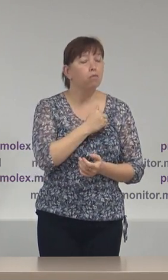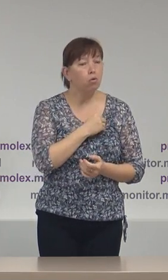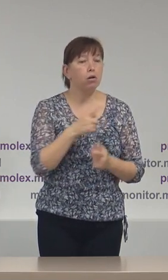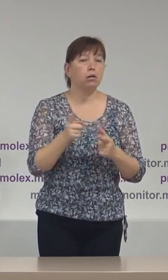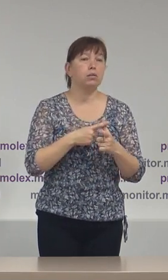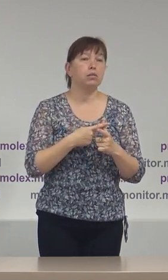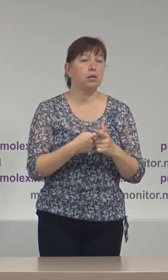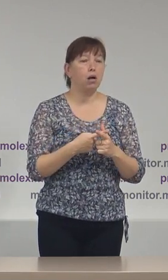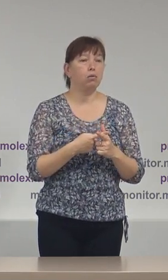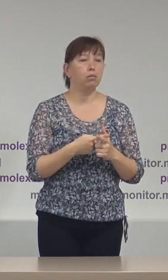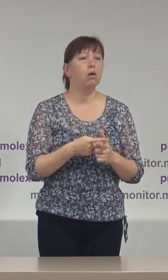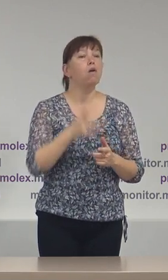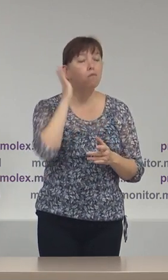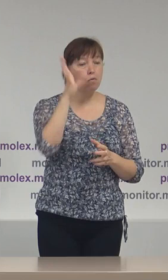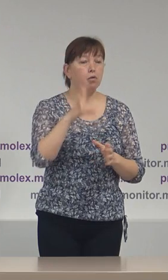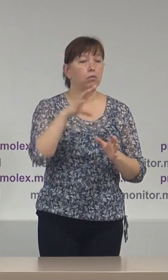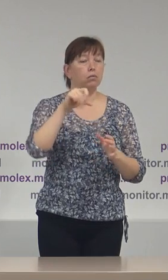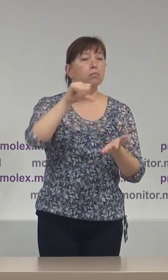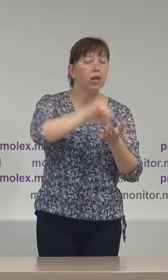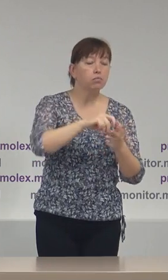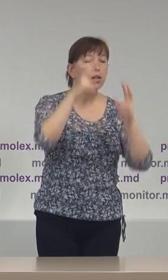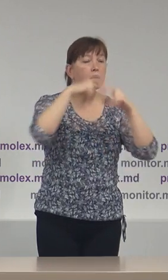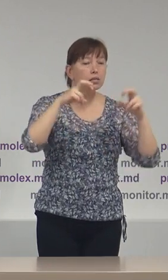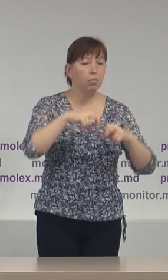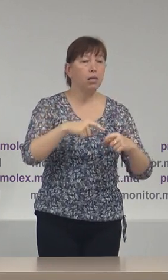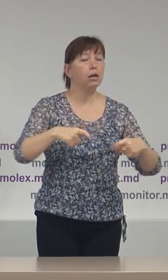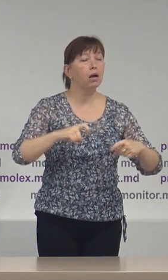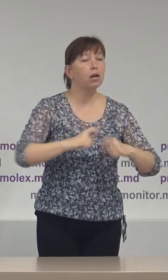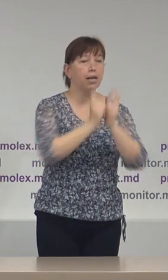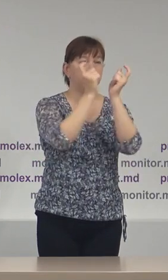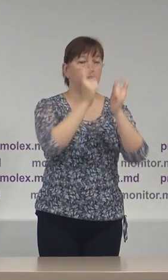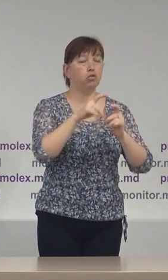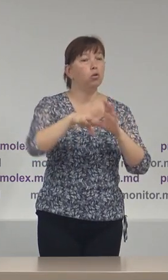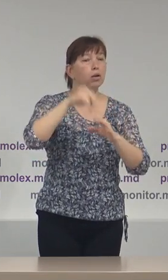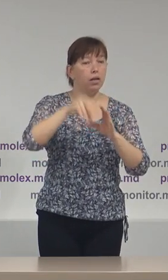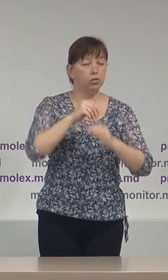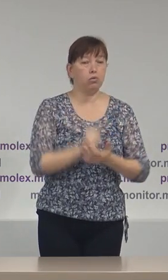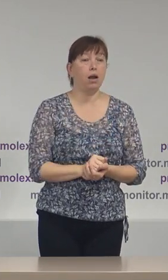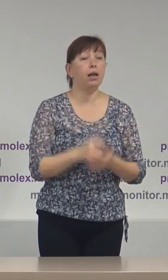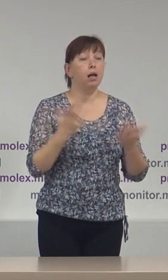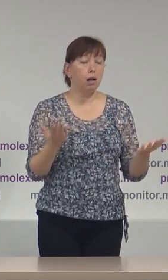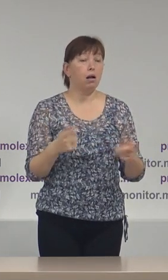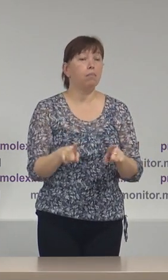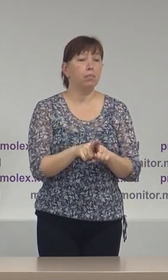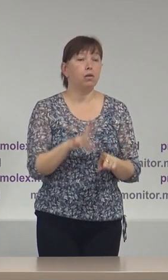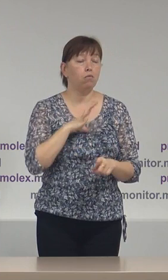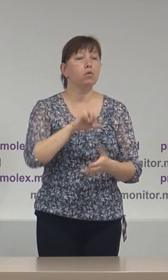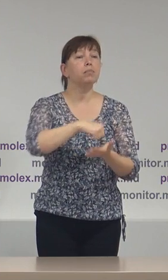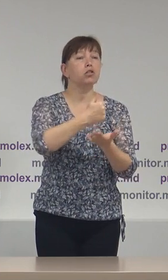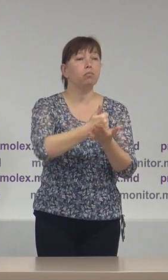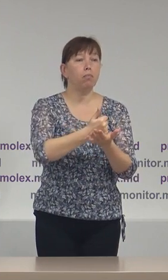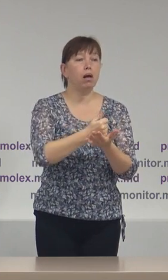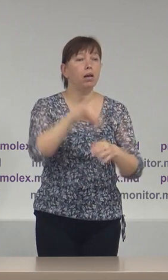vor examina litigi eleitorală eleitorale cam asta au fost principalele